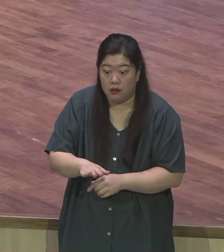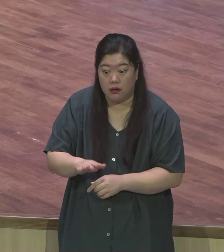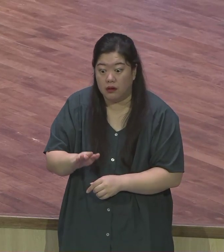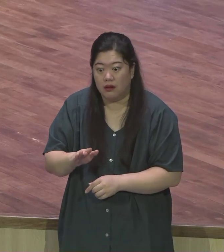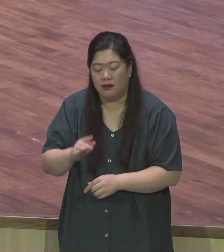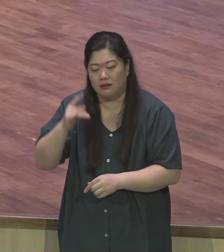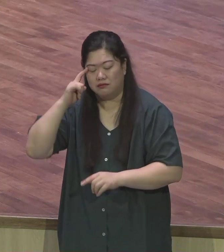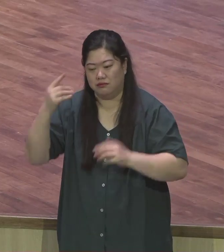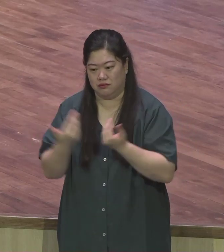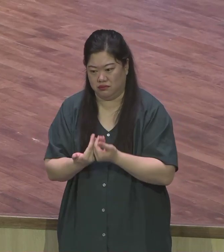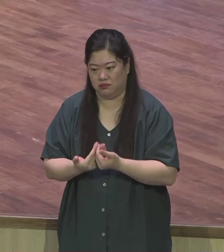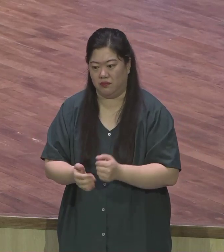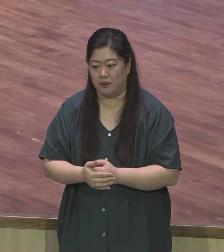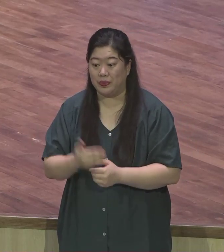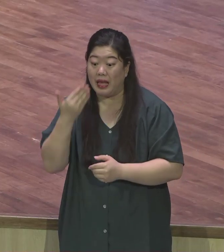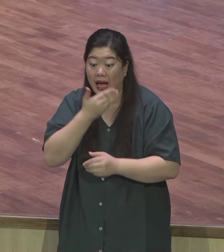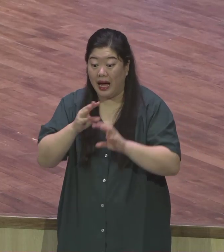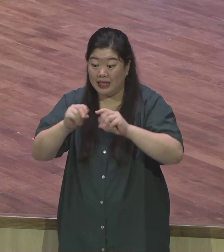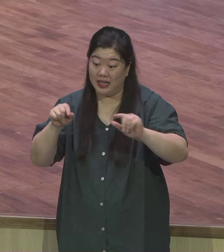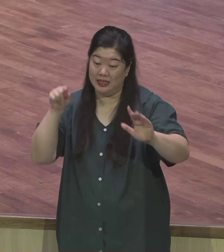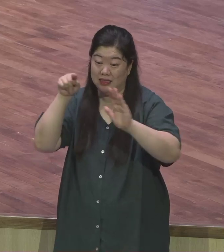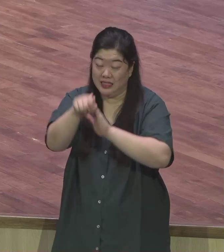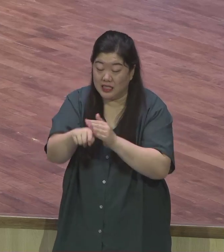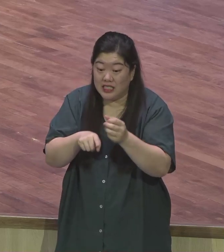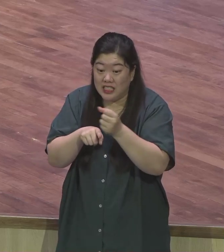그리고 어떻게 우리가 이 땅까지 왔는지를 사실 다 잊어버린 겁니다